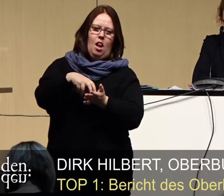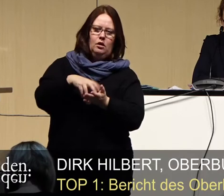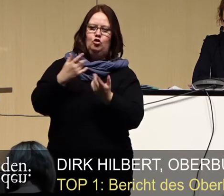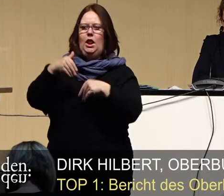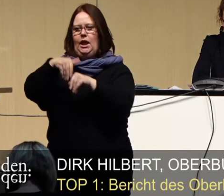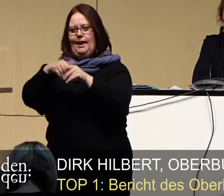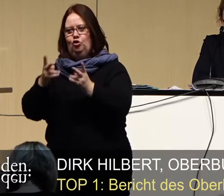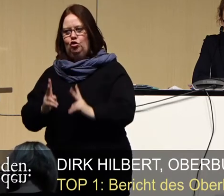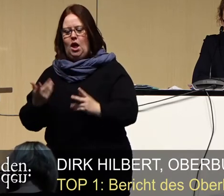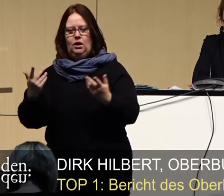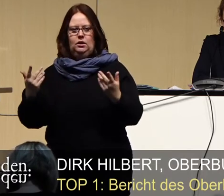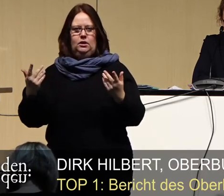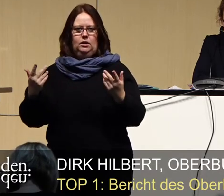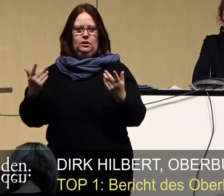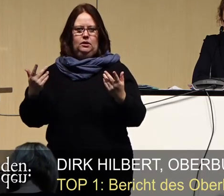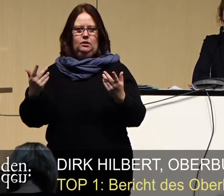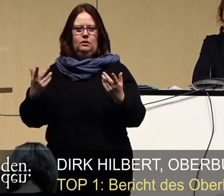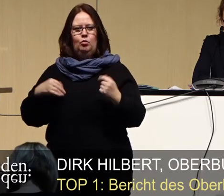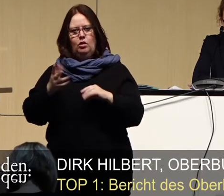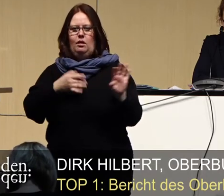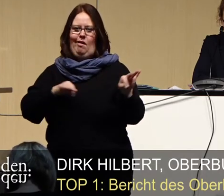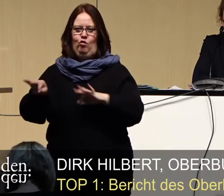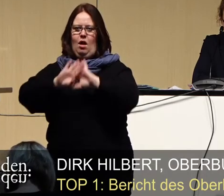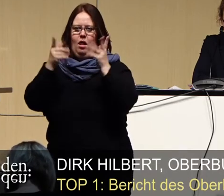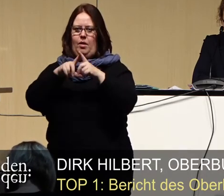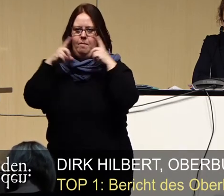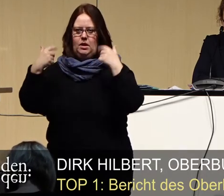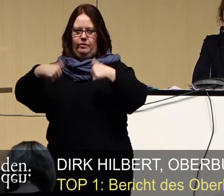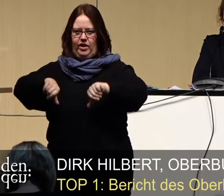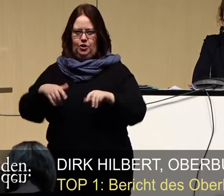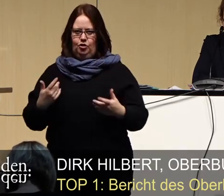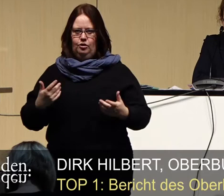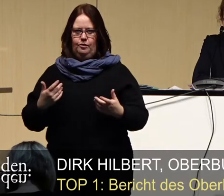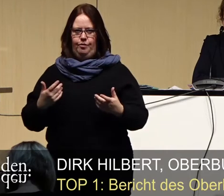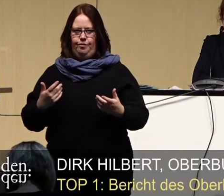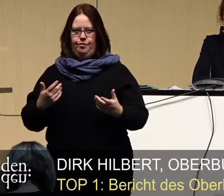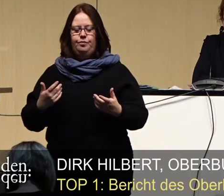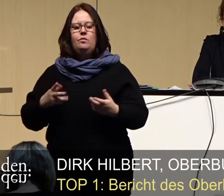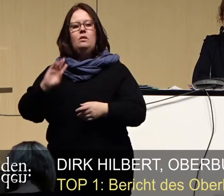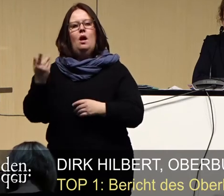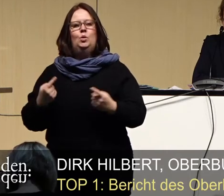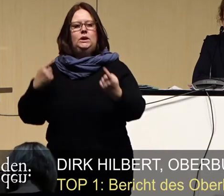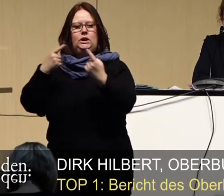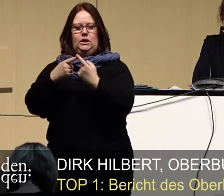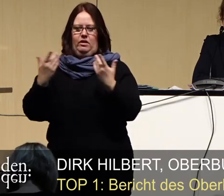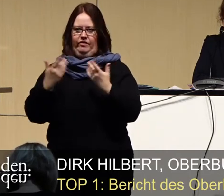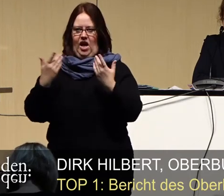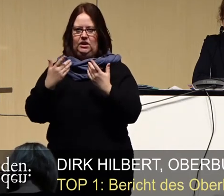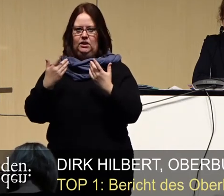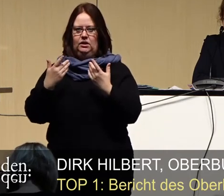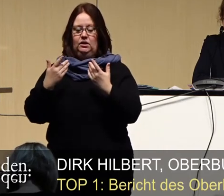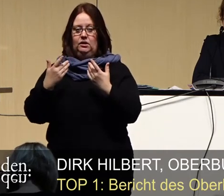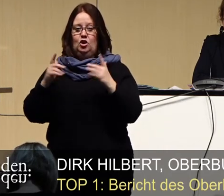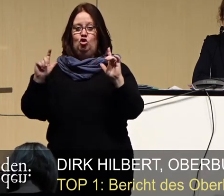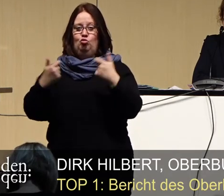in den Innenstädten ist, einzuführen. Es wird genauso vorgesehen, eine Sperrstunde